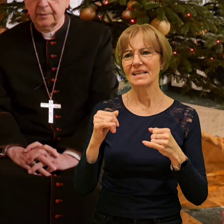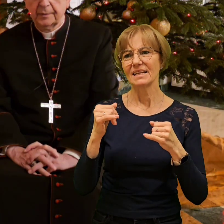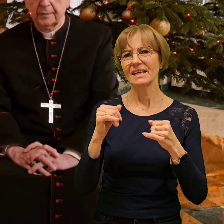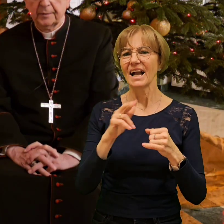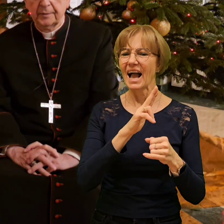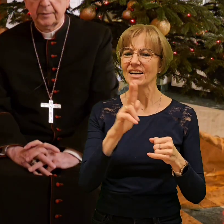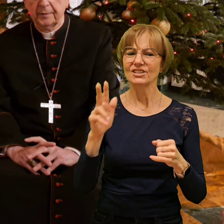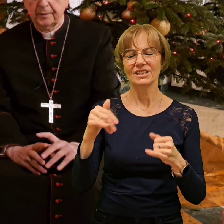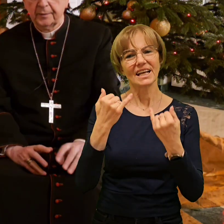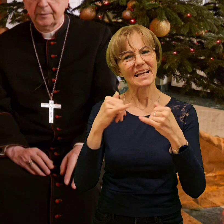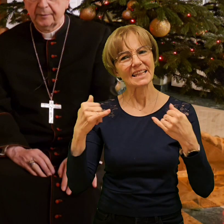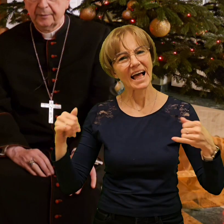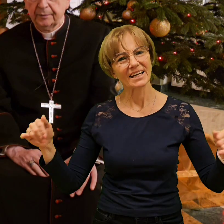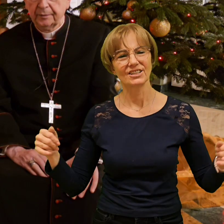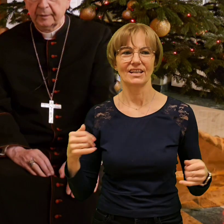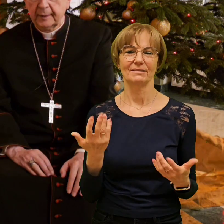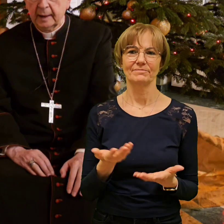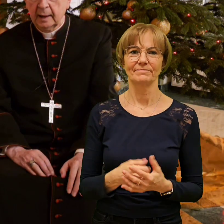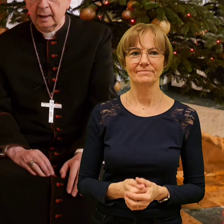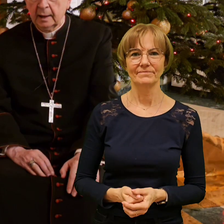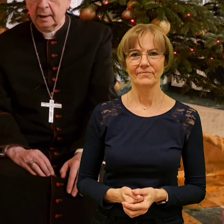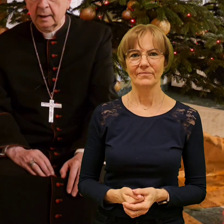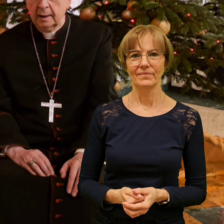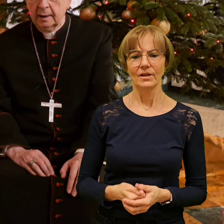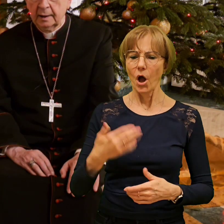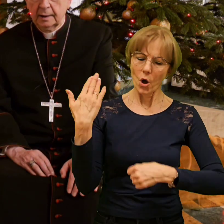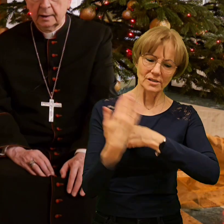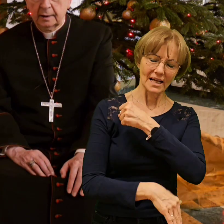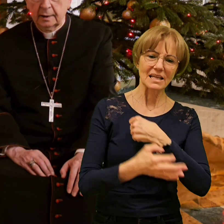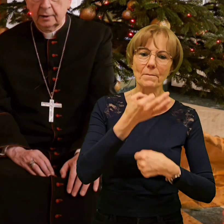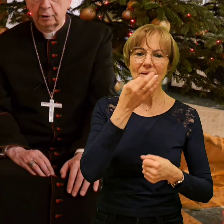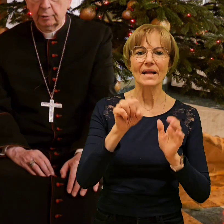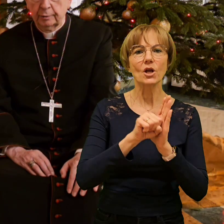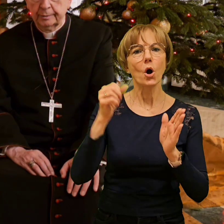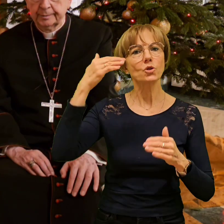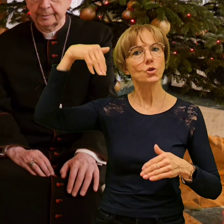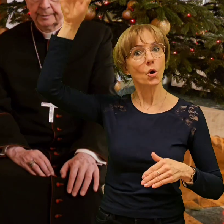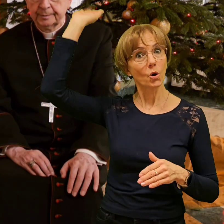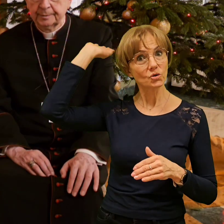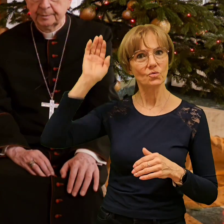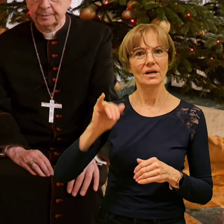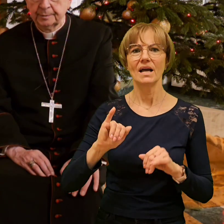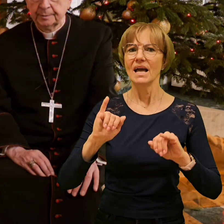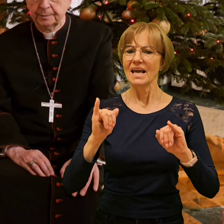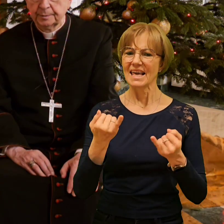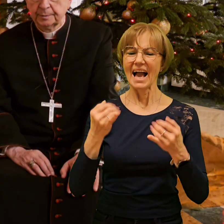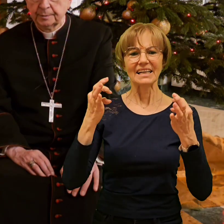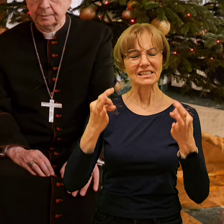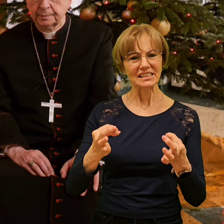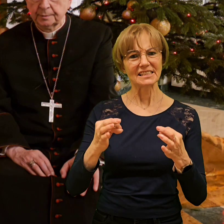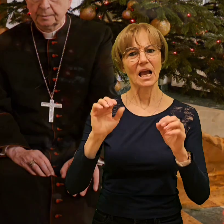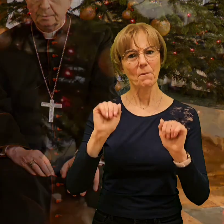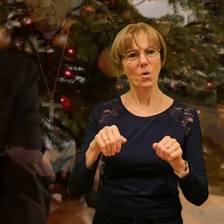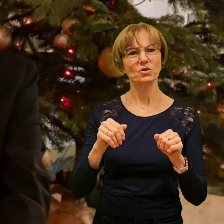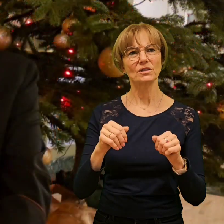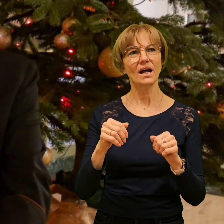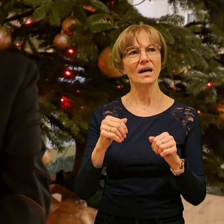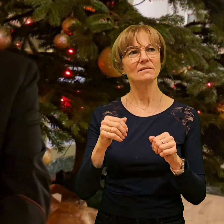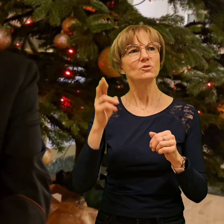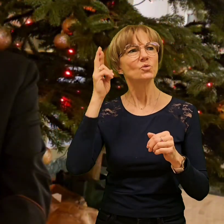Dobrze. I ostatnie pytanie od dorosłych. Jak można dziś doświadczyć bliskości Boga? To jest bardzo poważne